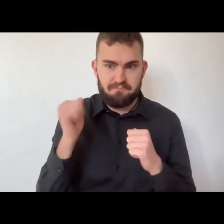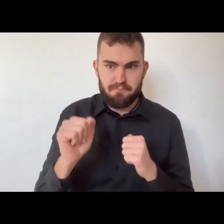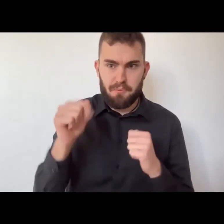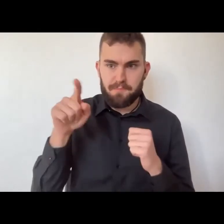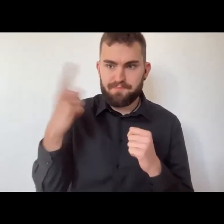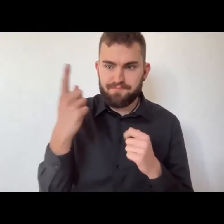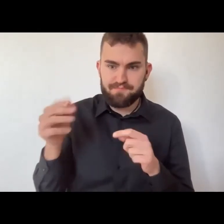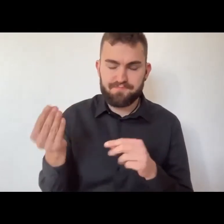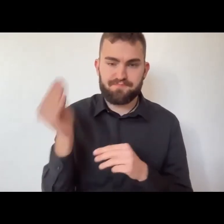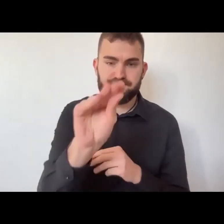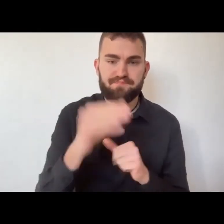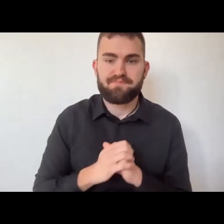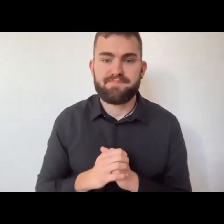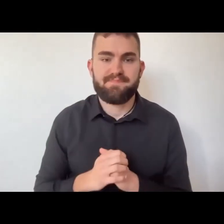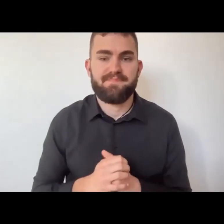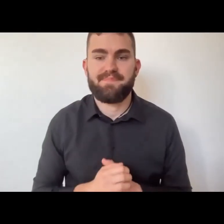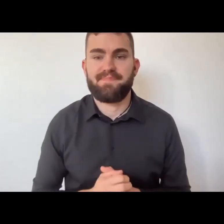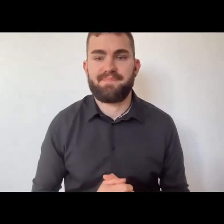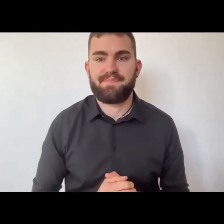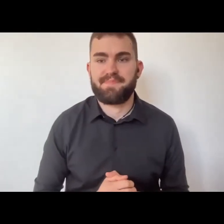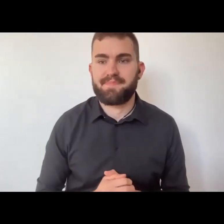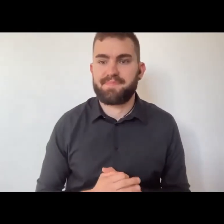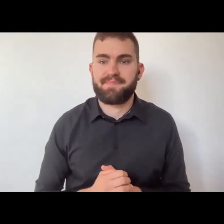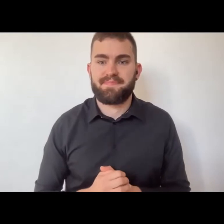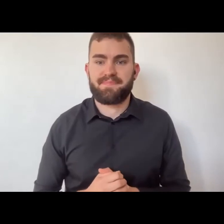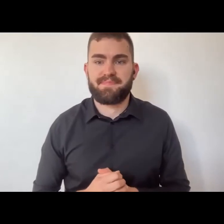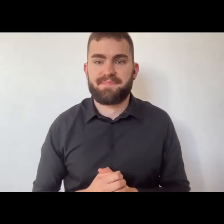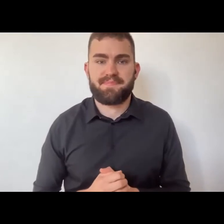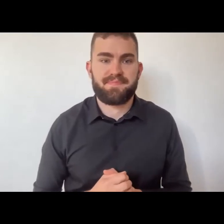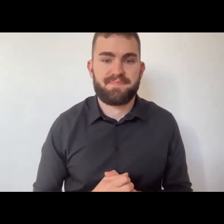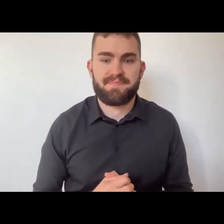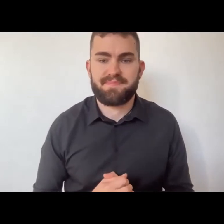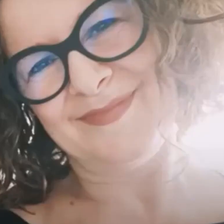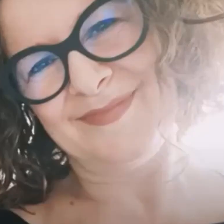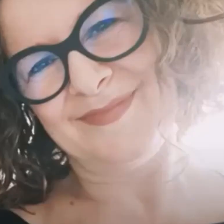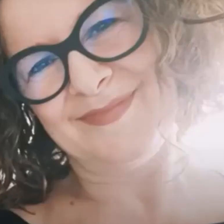e quindi può andare il video della canzone di Va bene Rita, vado.